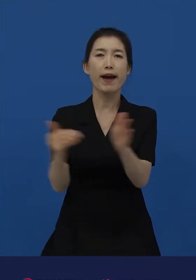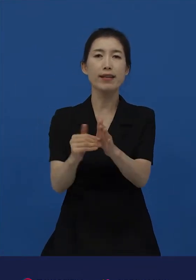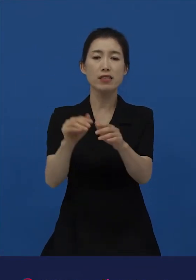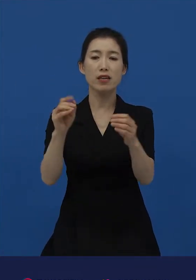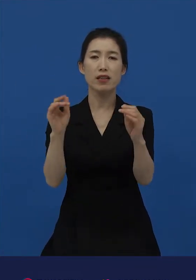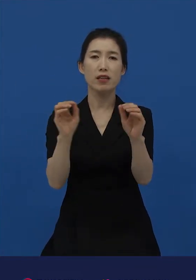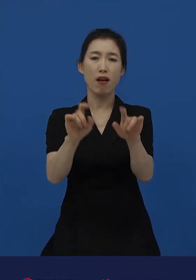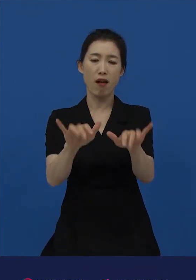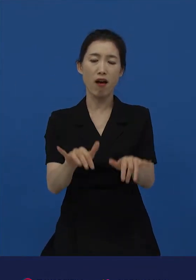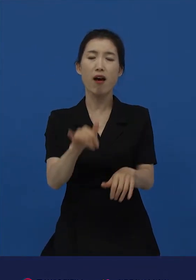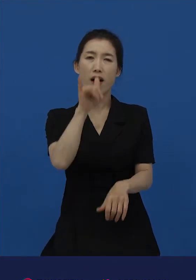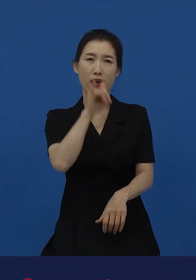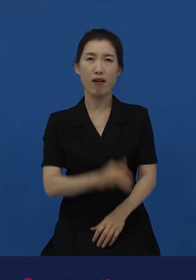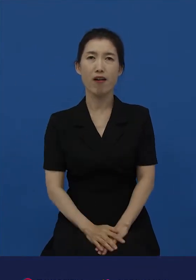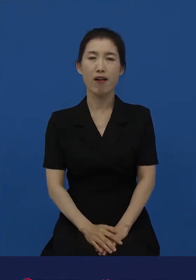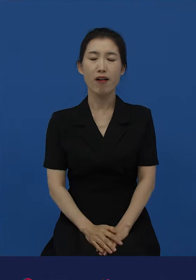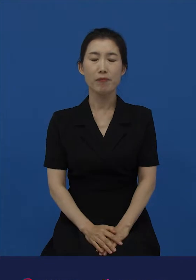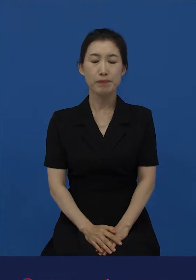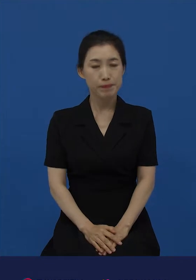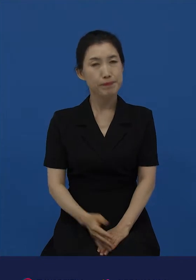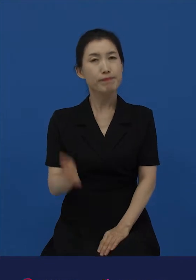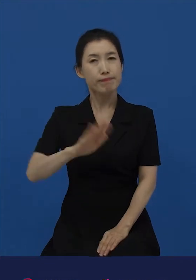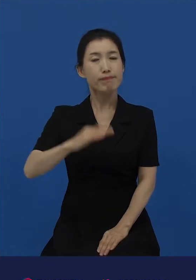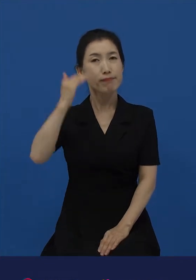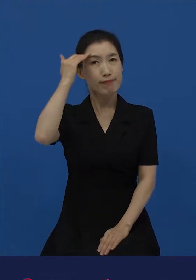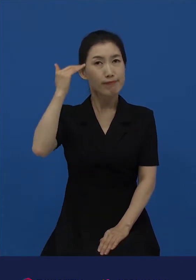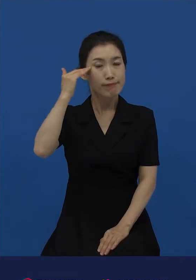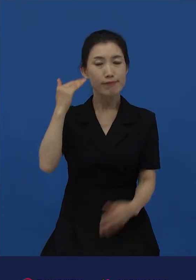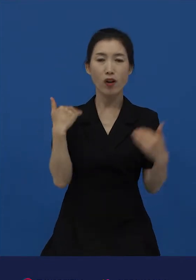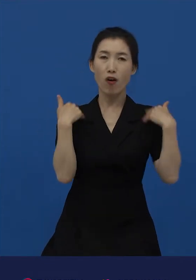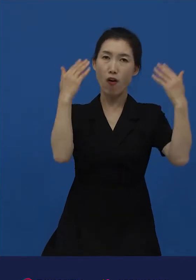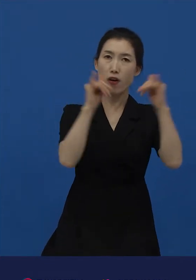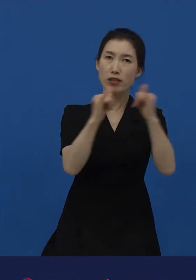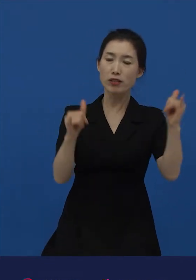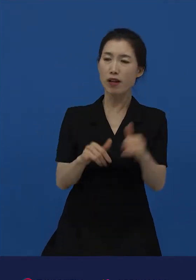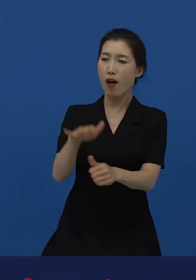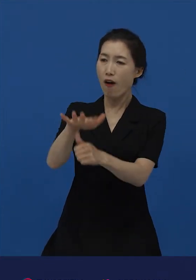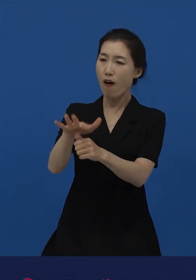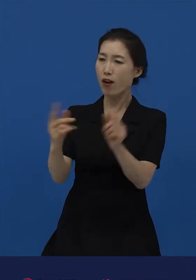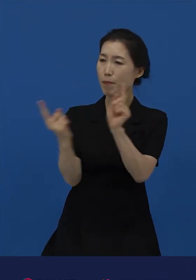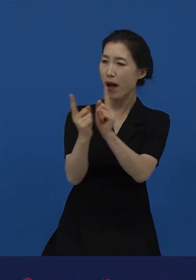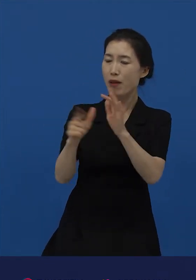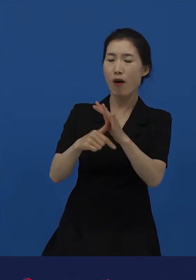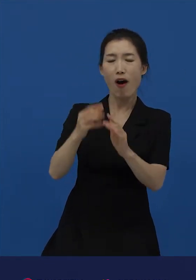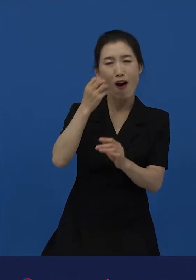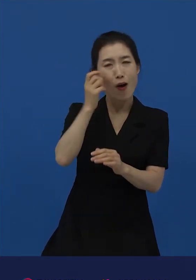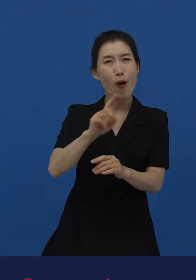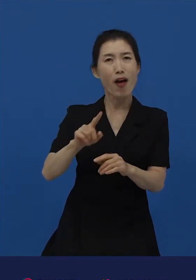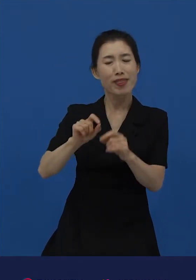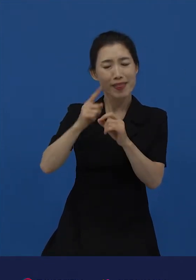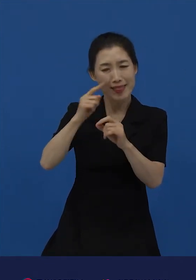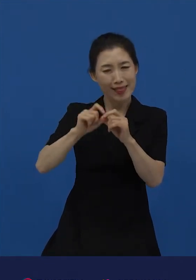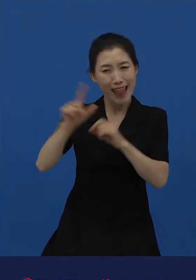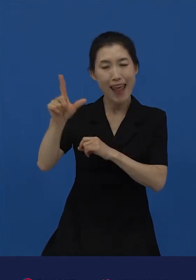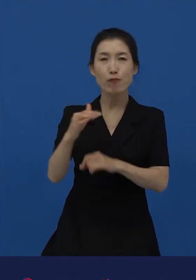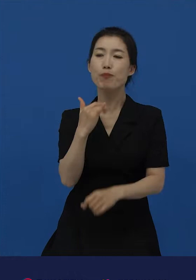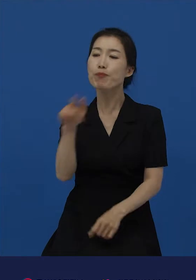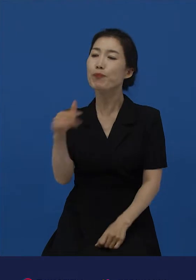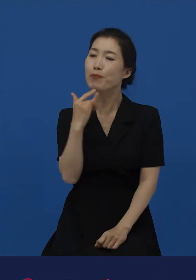우리나라 어른들은 아이를 만나면 처음 보자마자 흥미롭게도 거의 대부분 나이를 묻는 것으로 대화를